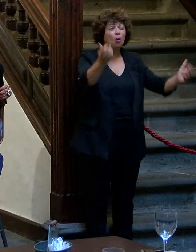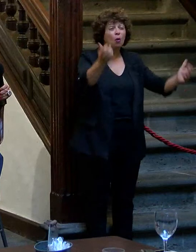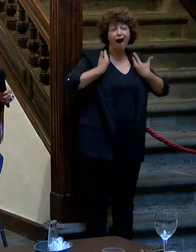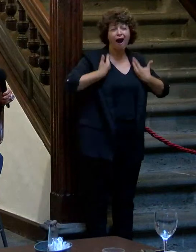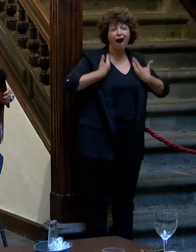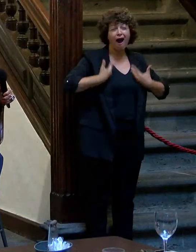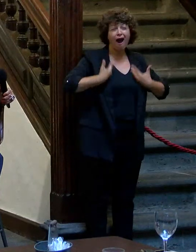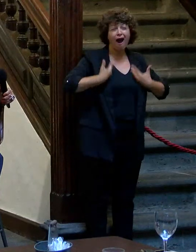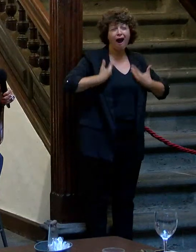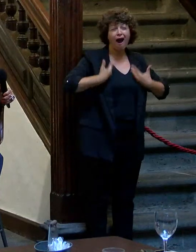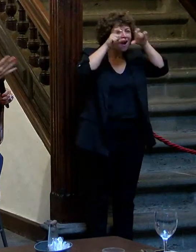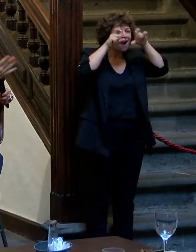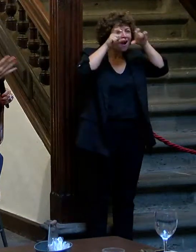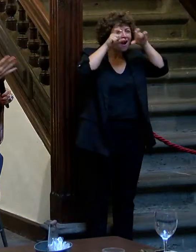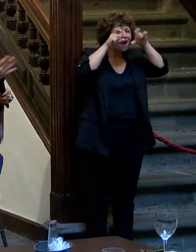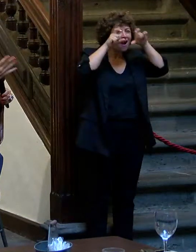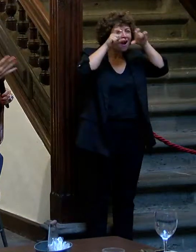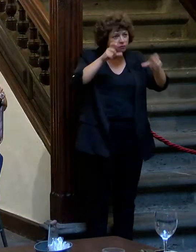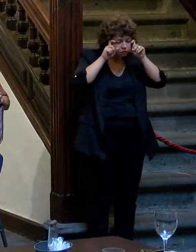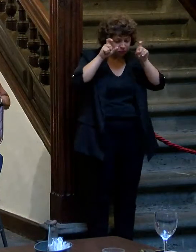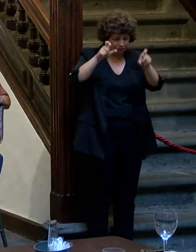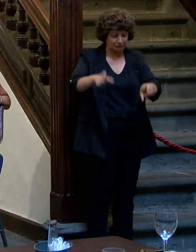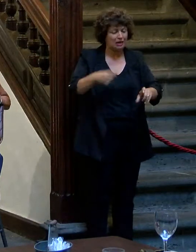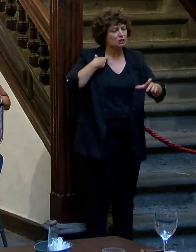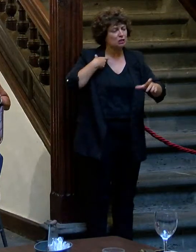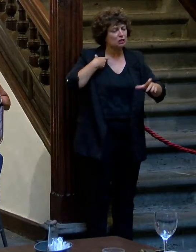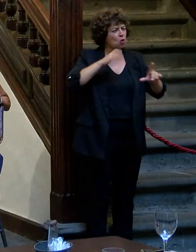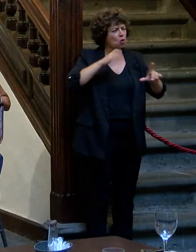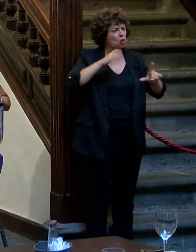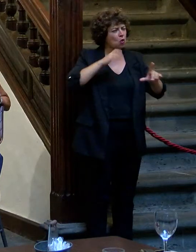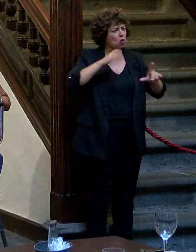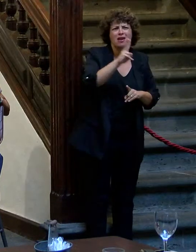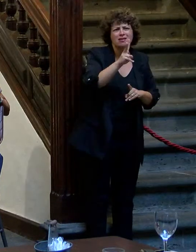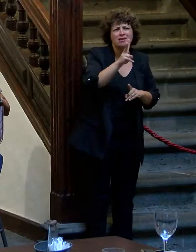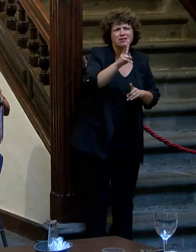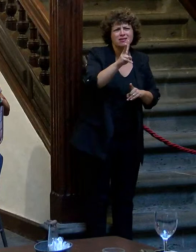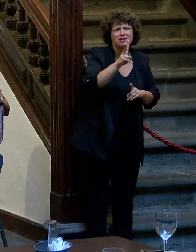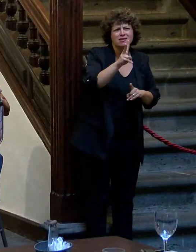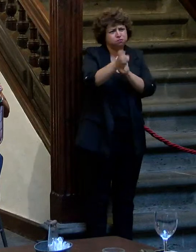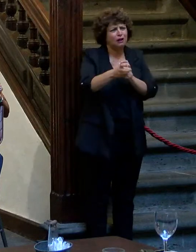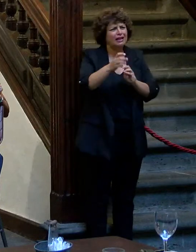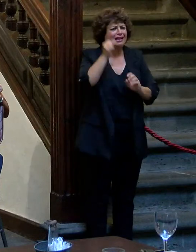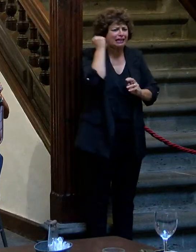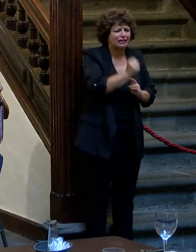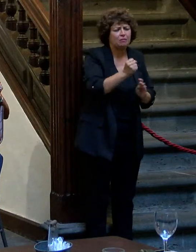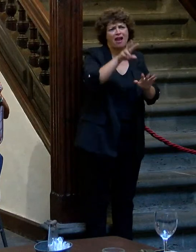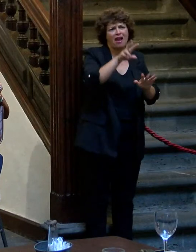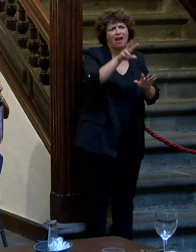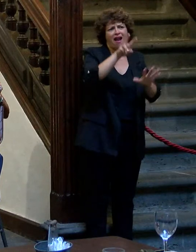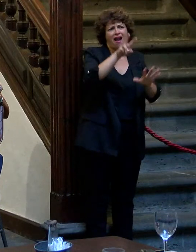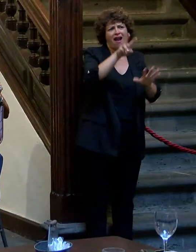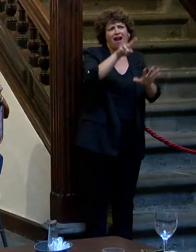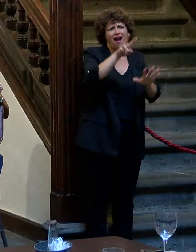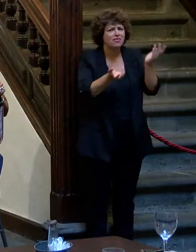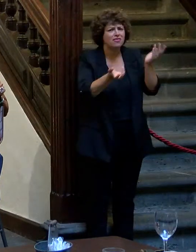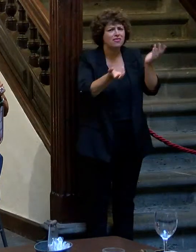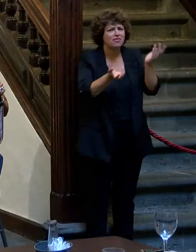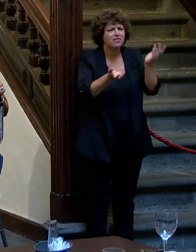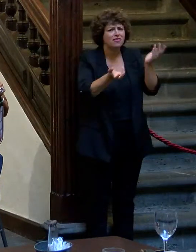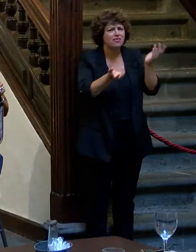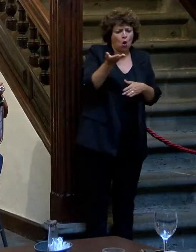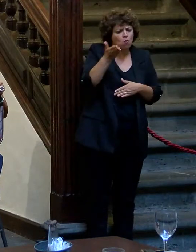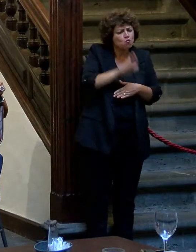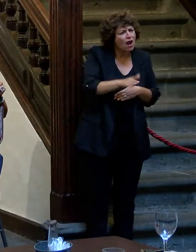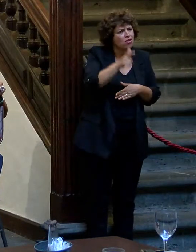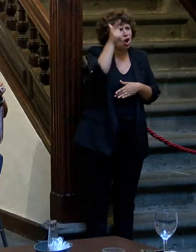y entonces cuando se quitaba las gafas yo veía películas de serie B que eran Doctor Mabuste, Crimen a las siete y media, Los ojos muertos de